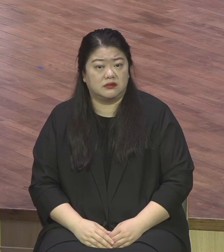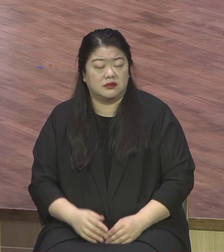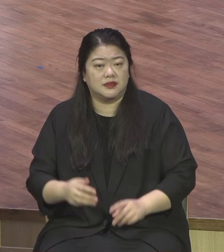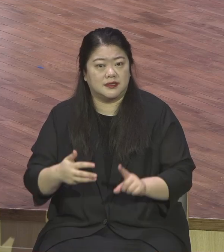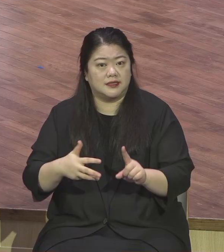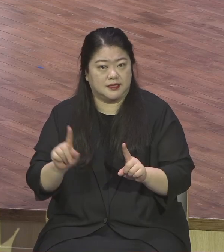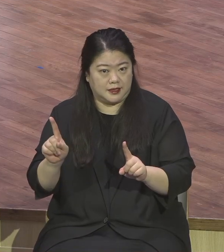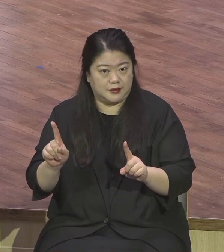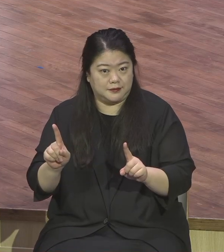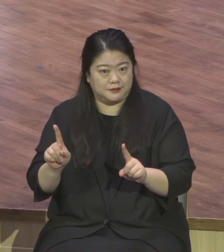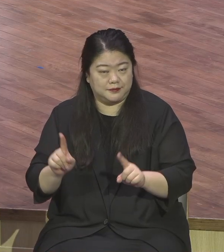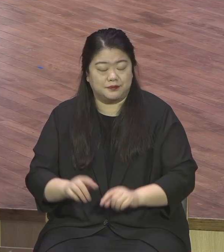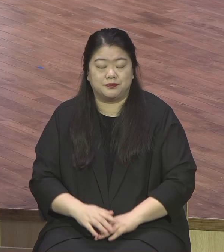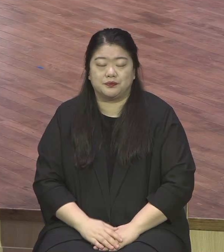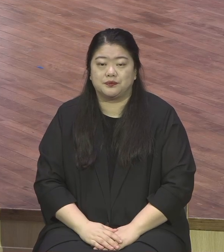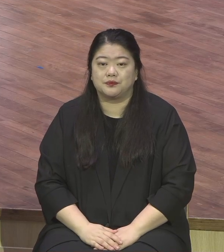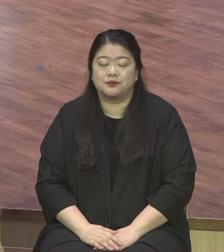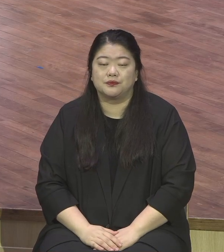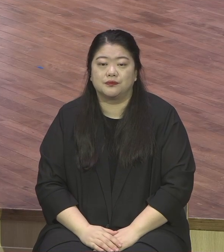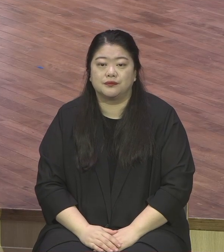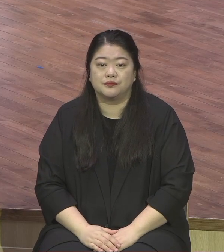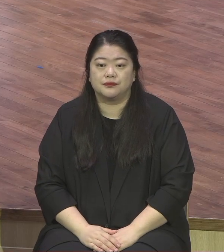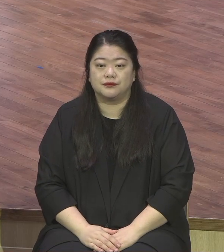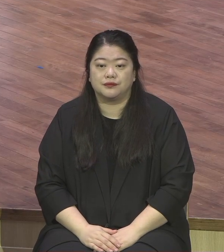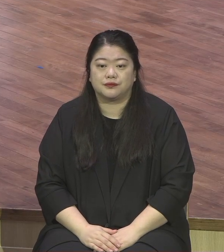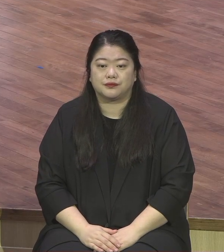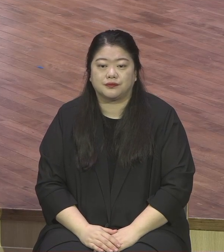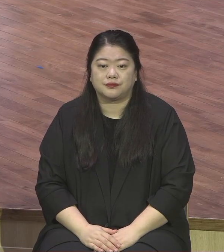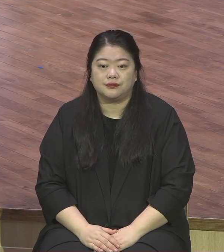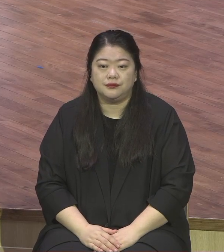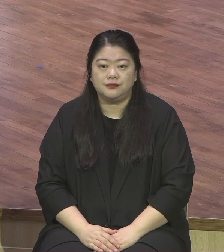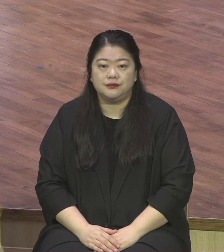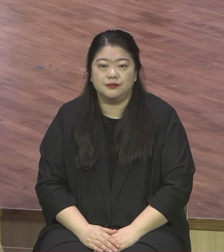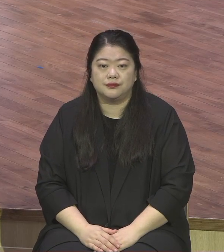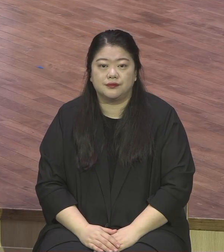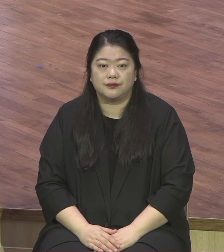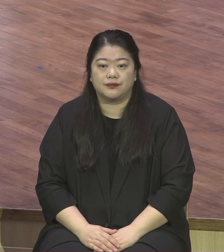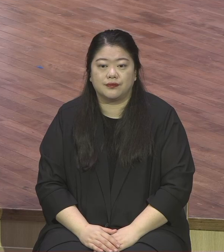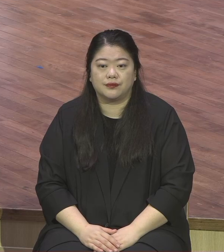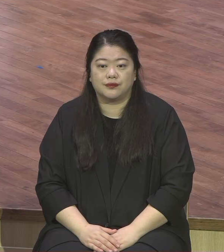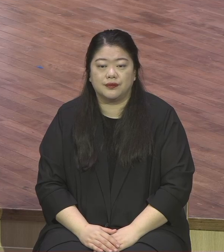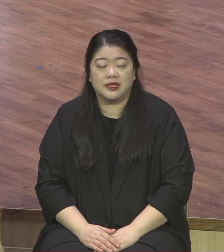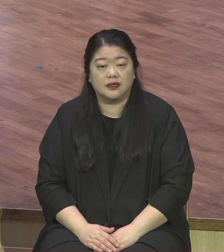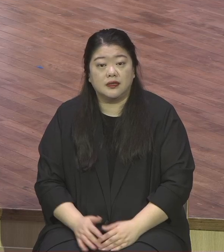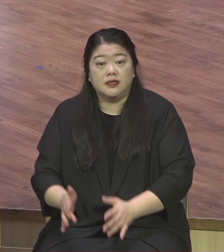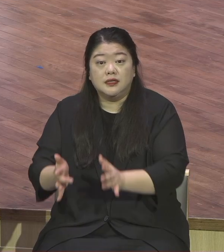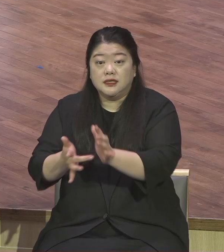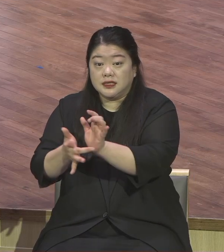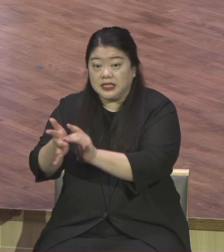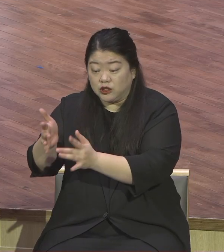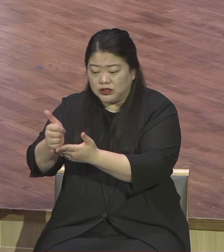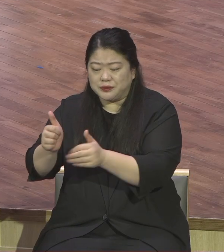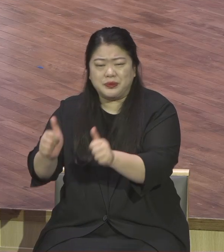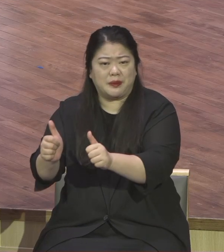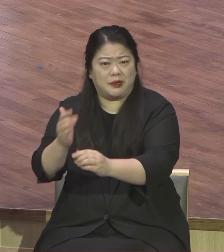예수님께서 신문을 받으시던 그 대상 가야바 집 바깥들,